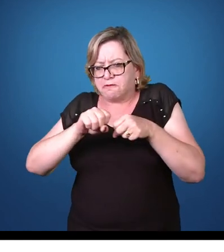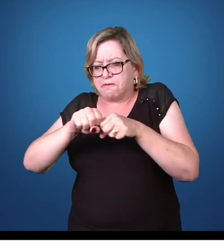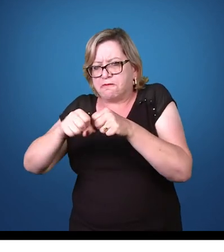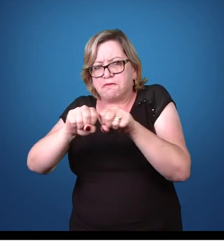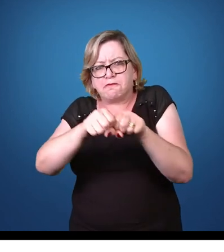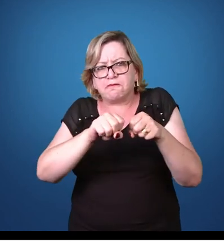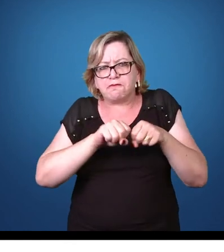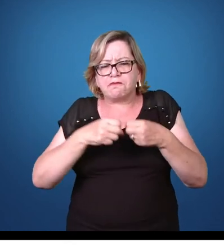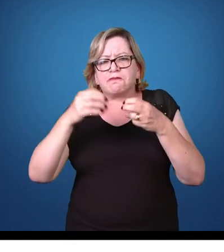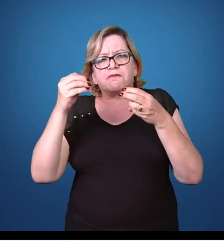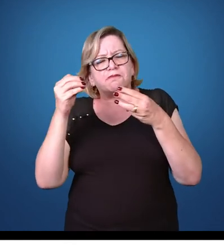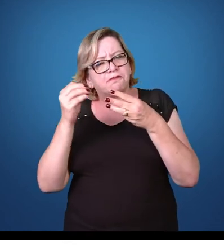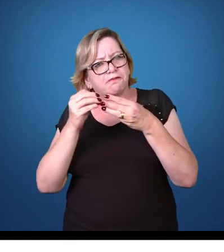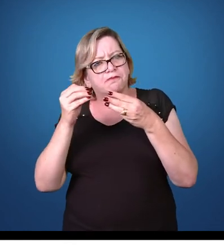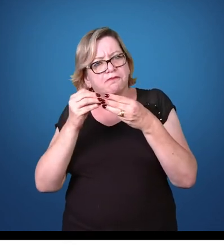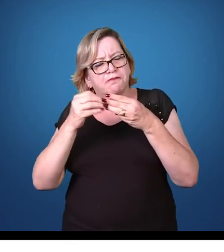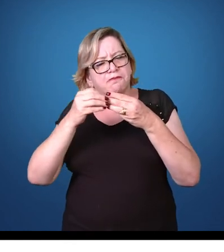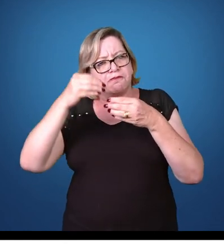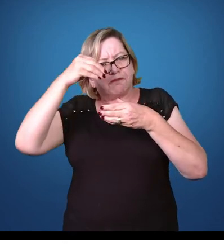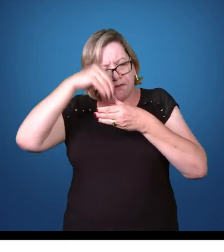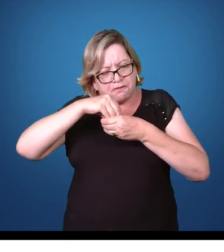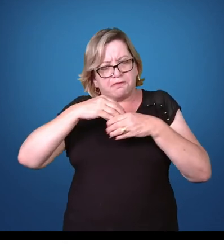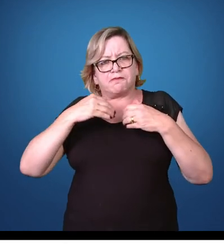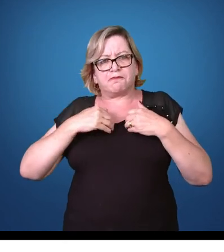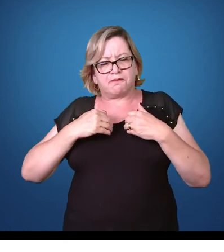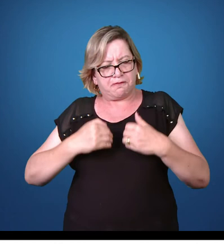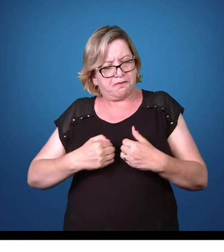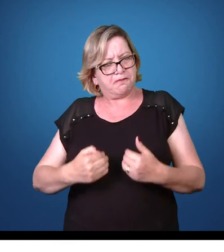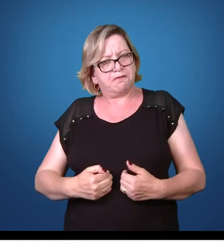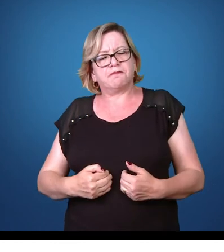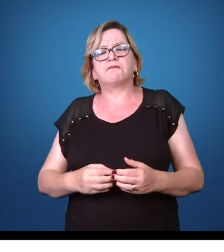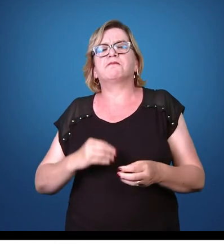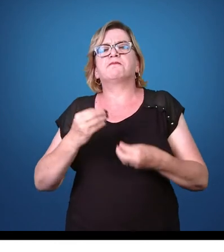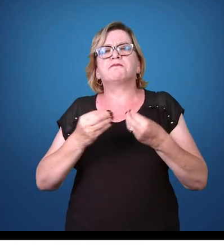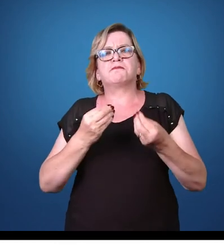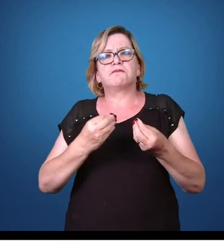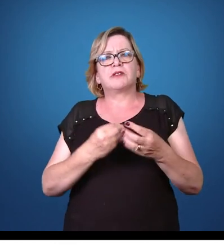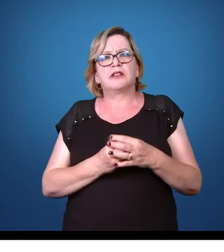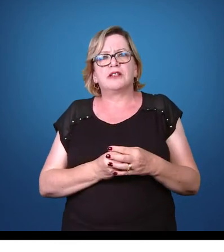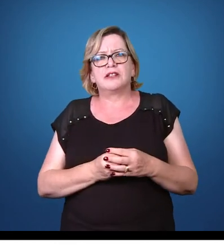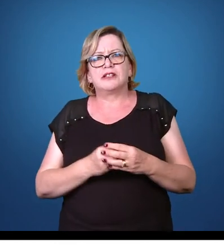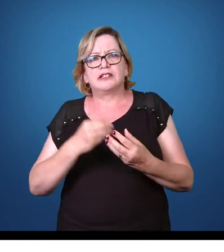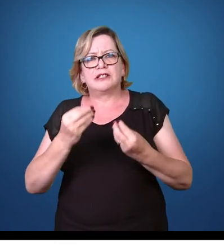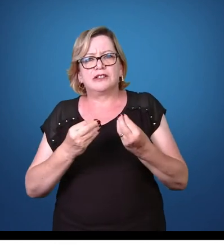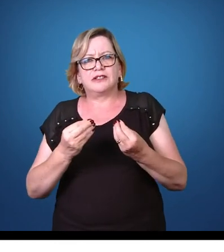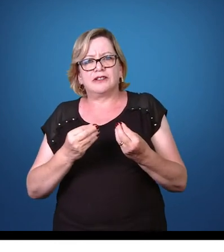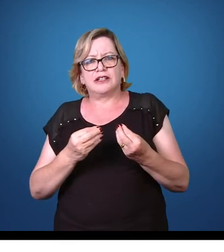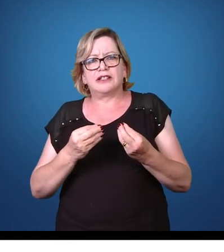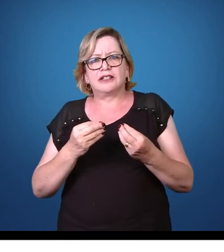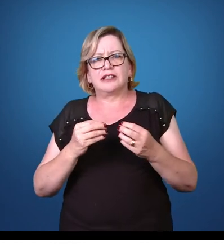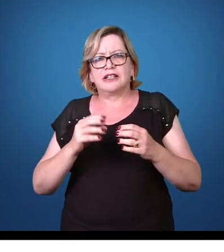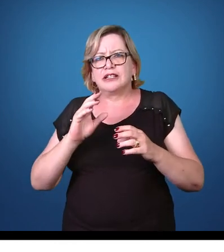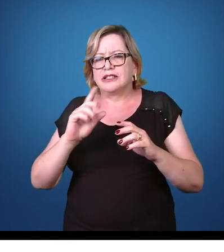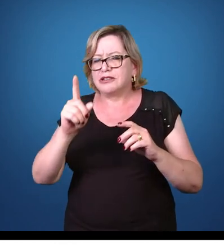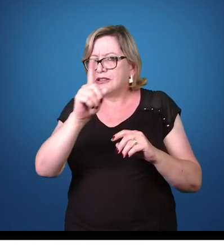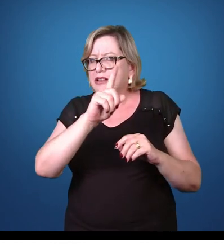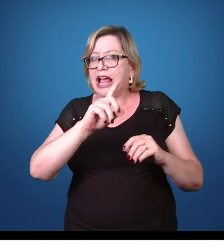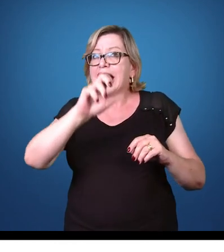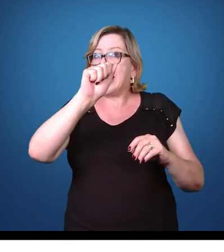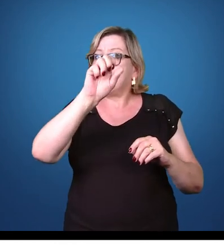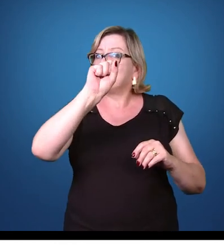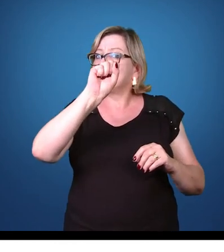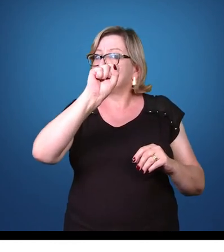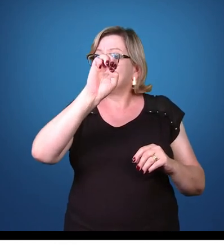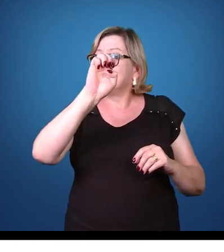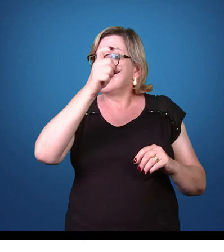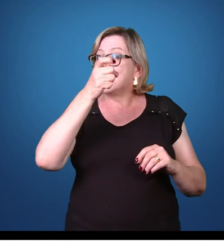visto dentro do hospedeiro humano, esse ciclo de vida dentro do hospedeiro humano é um ciclo assexuado, por conta